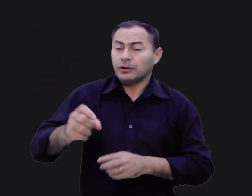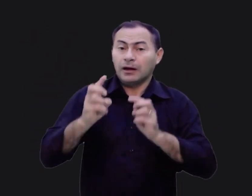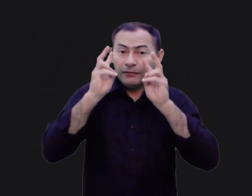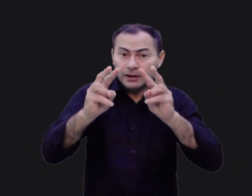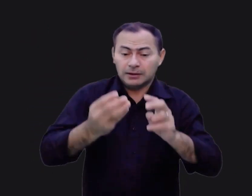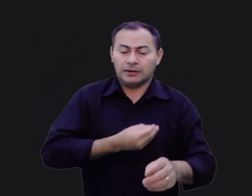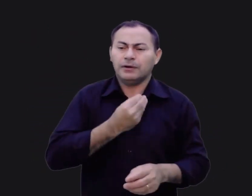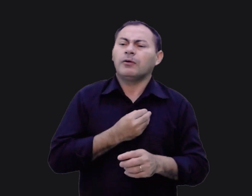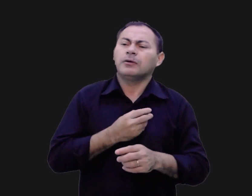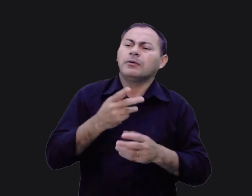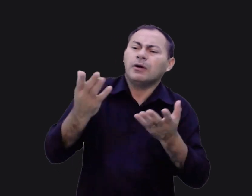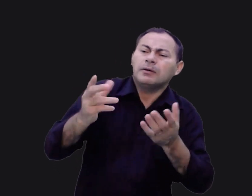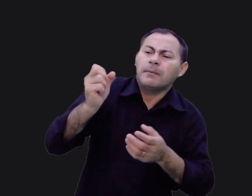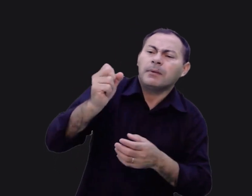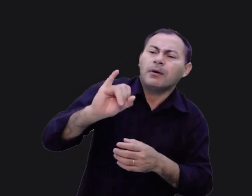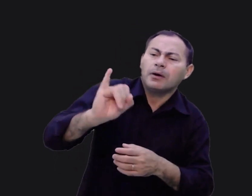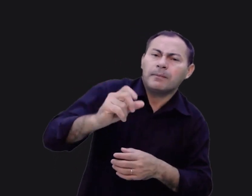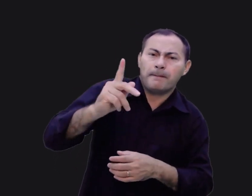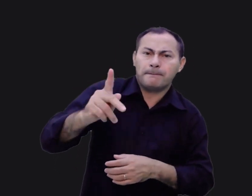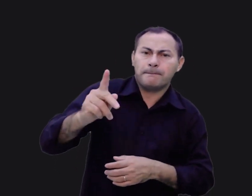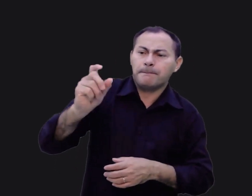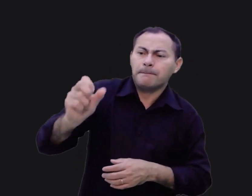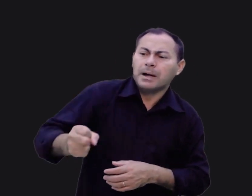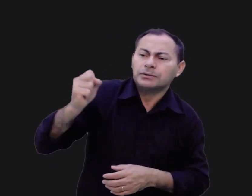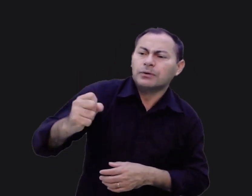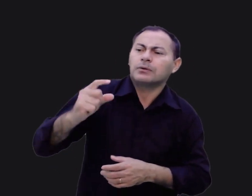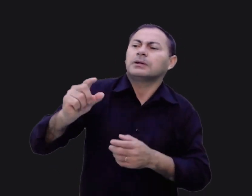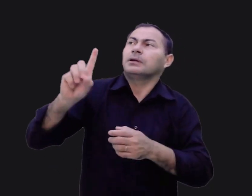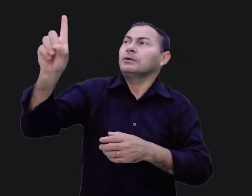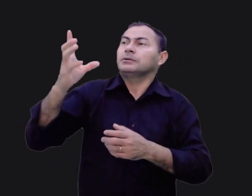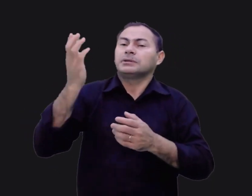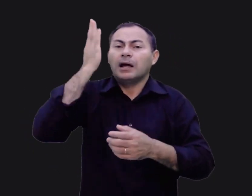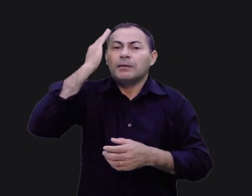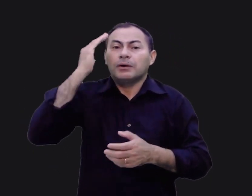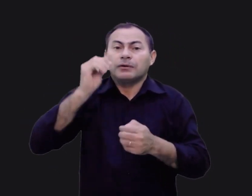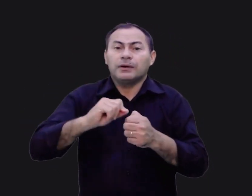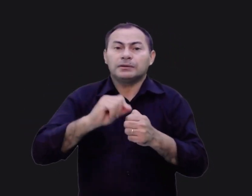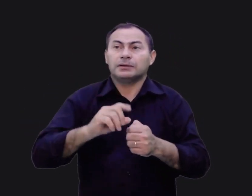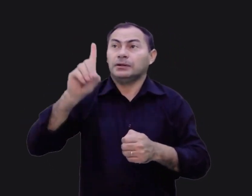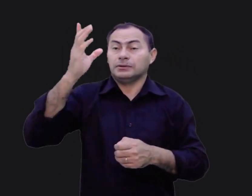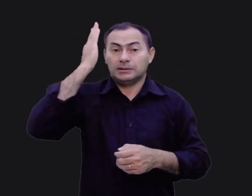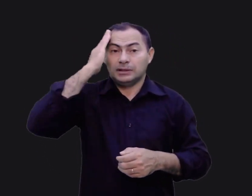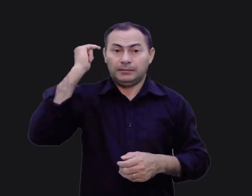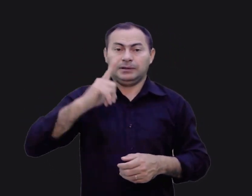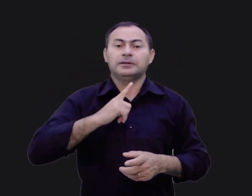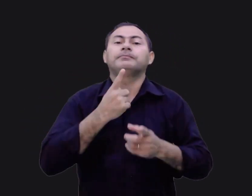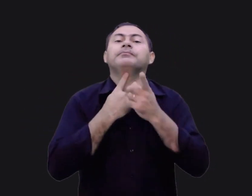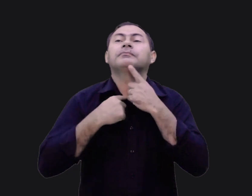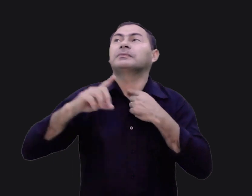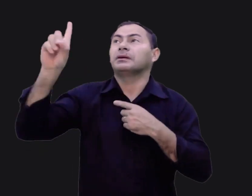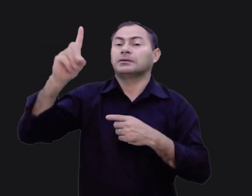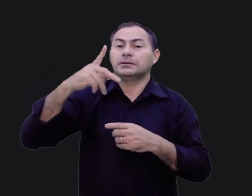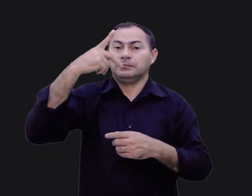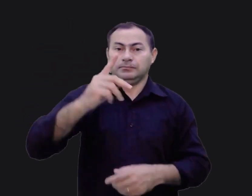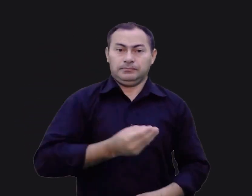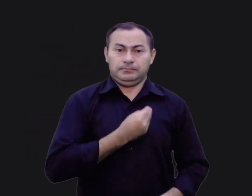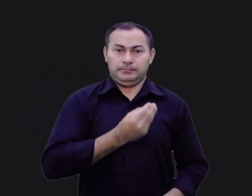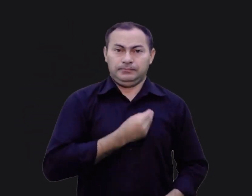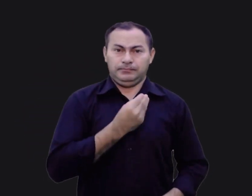seja, Ei, pastor, como eu posso saber o que Deus quer que eu faça? Quando as pessoas descobrem que existe a vontade de Deus para as suas vidas,